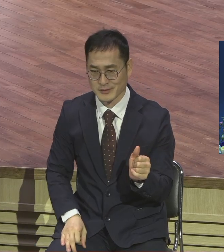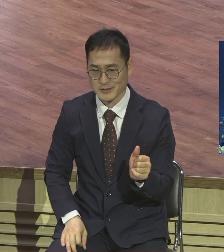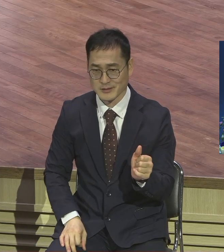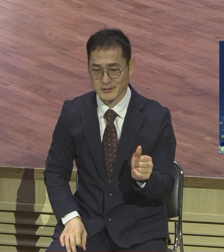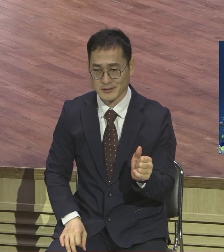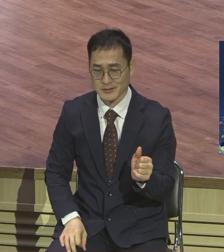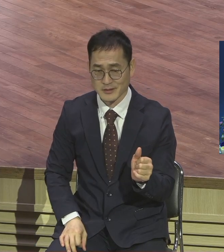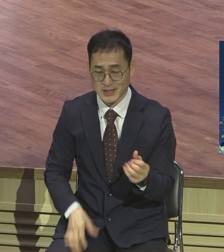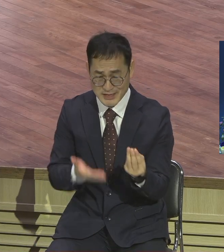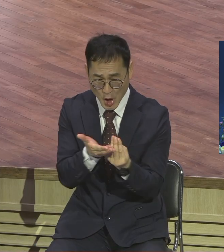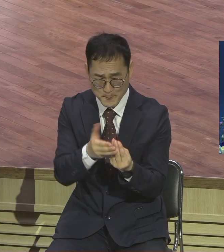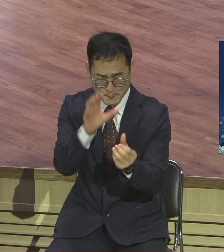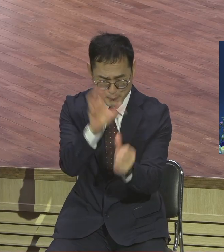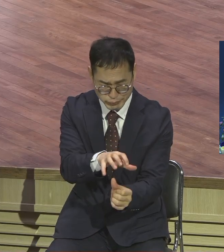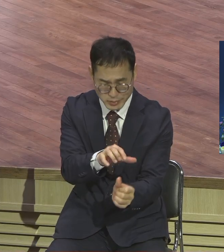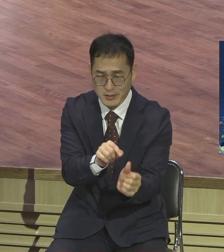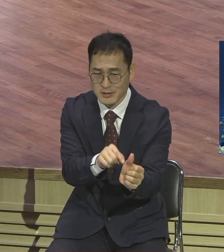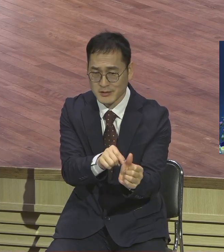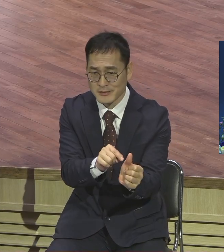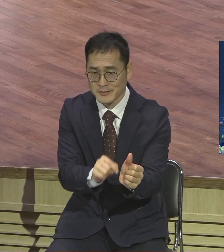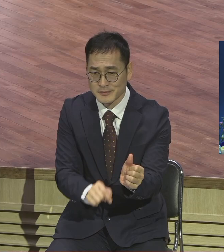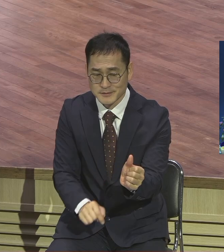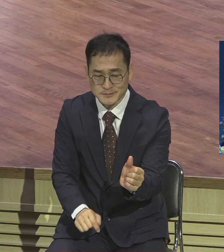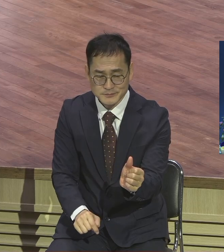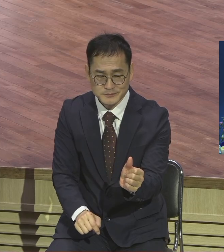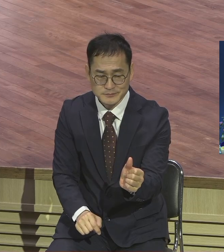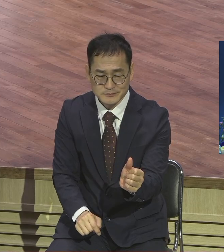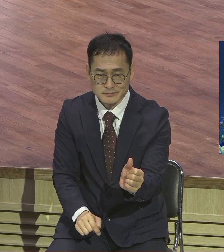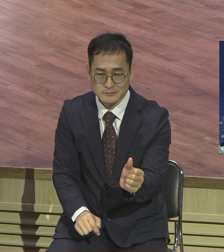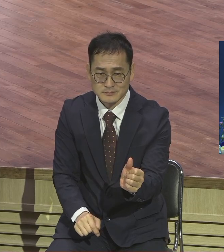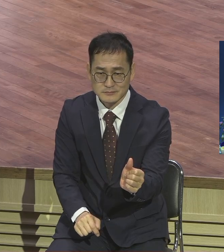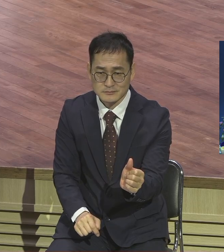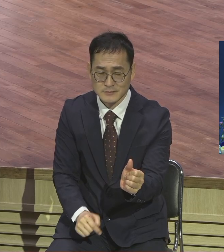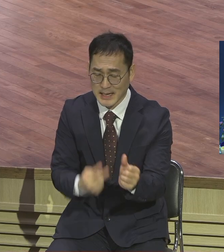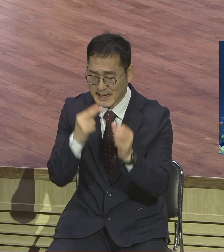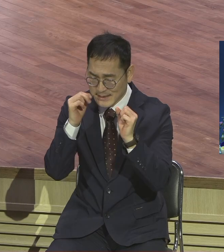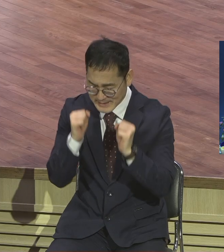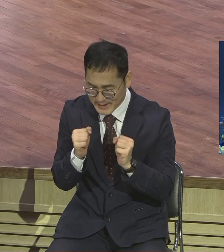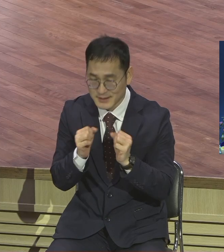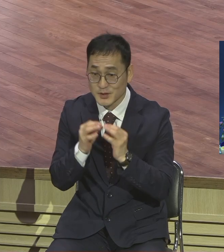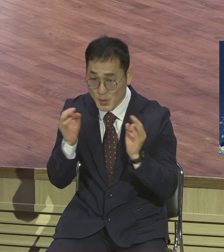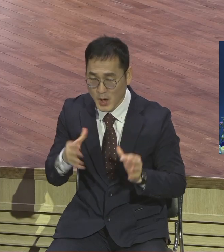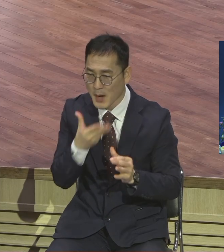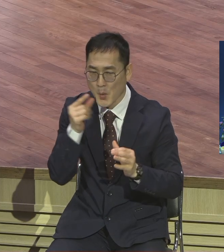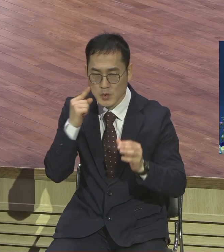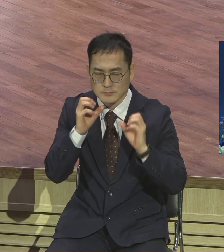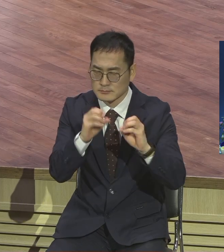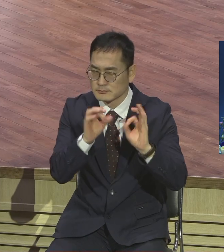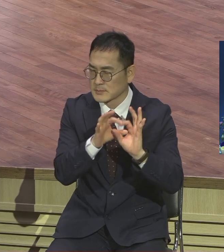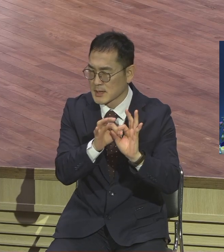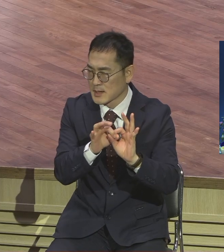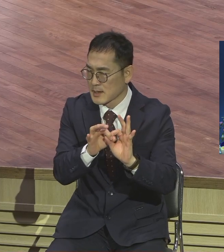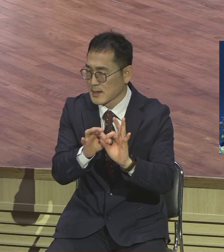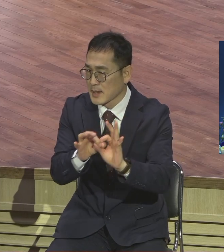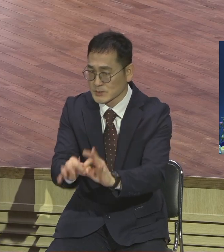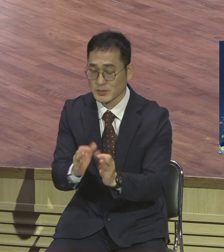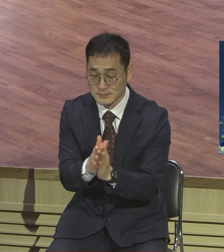겁니까 살아있는 순교자로서 주의의 보험을 실제적으로 현장에서 그렇게 글로서 전하면서